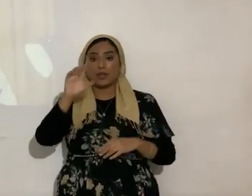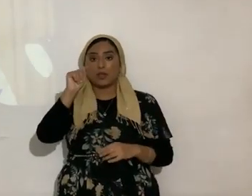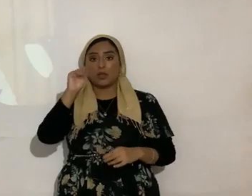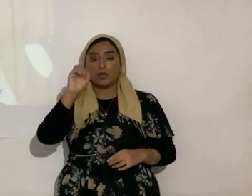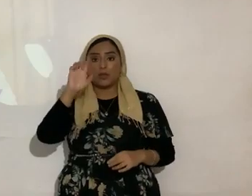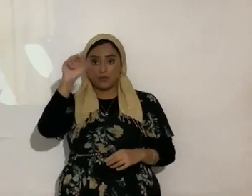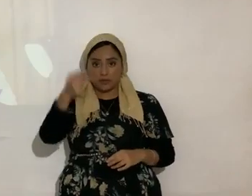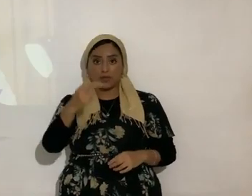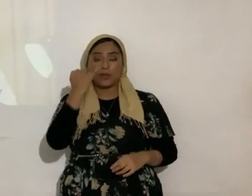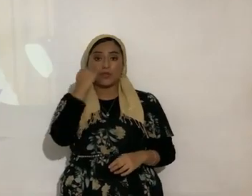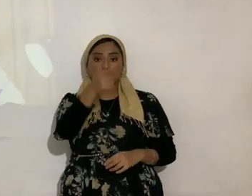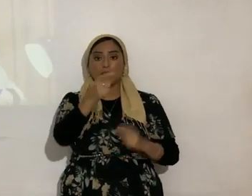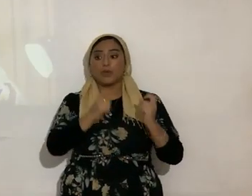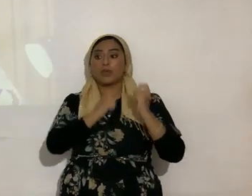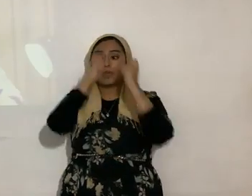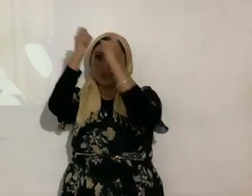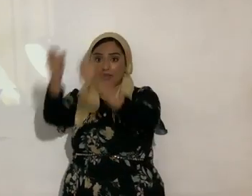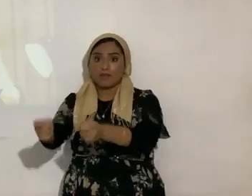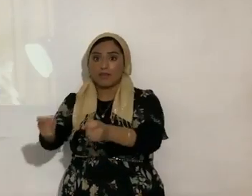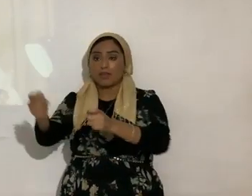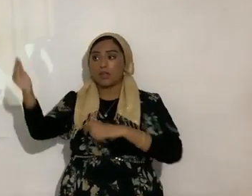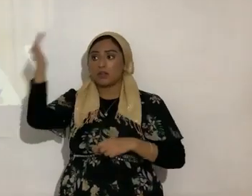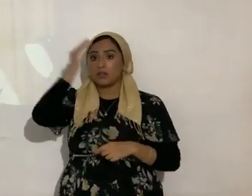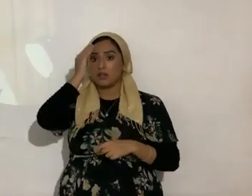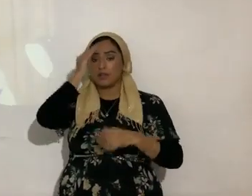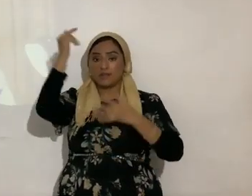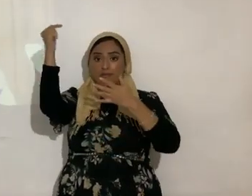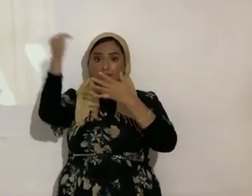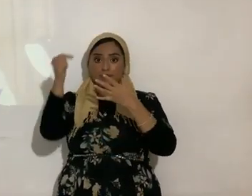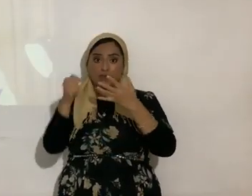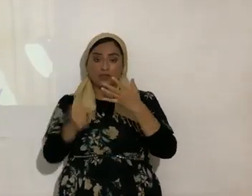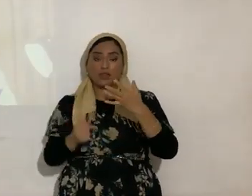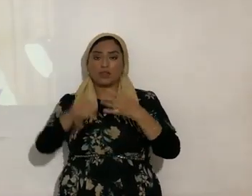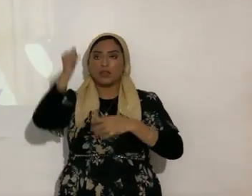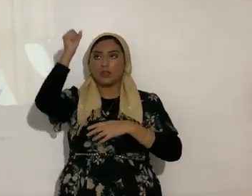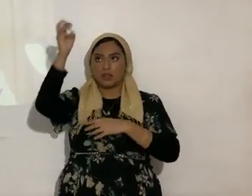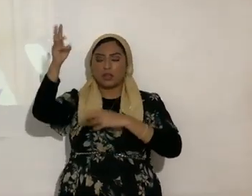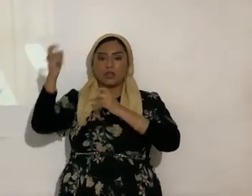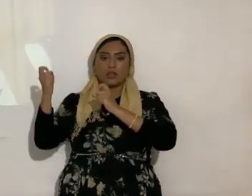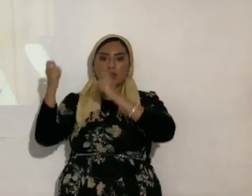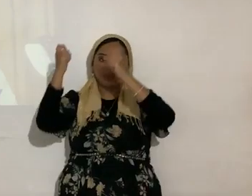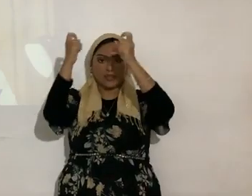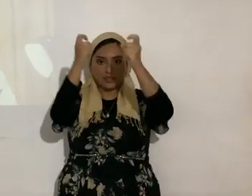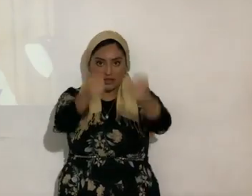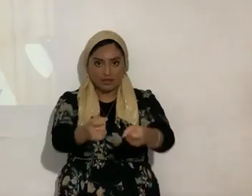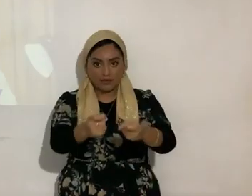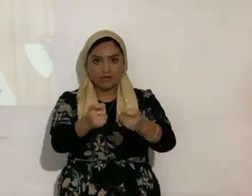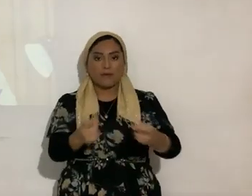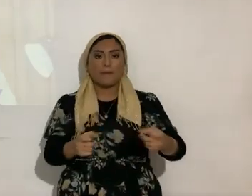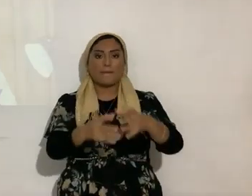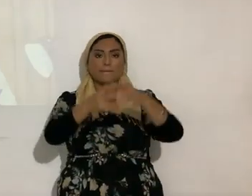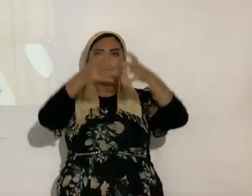si tú das ese conocimiento y demás Yahshua te devolverá multiplicado